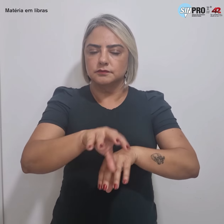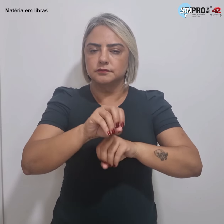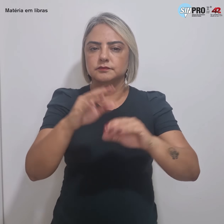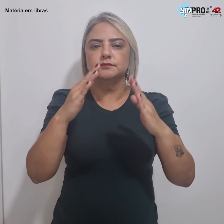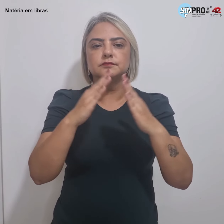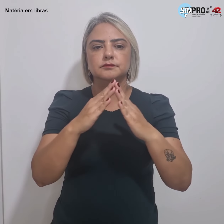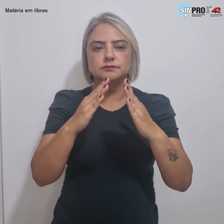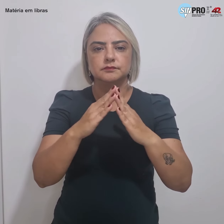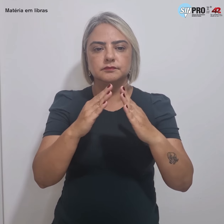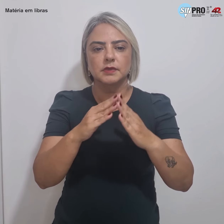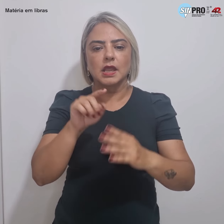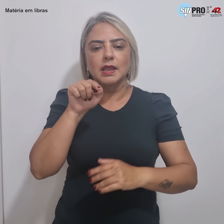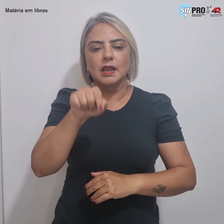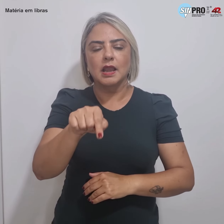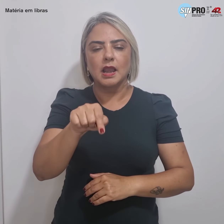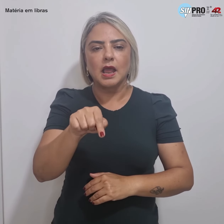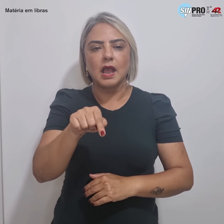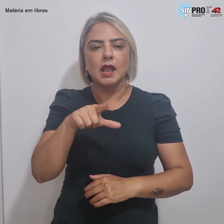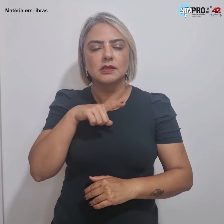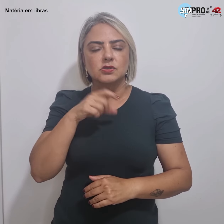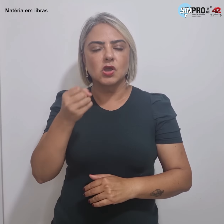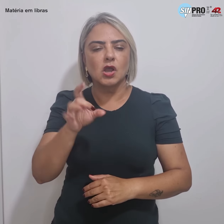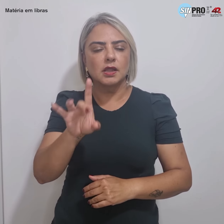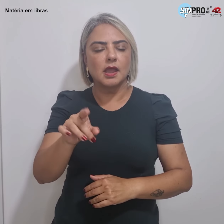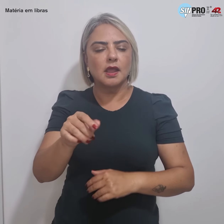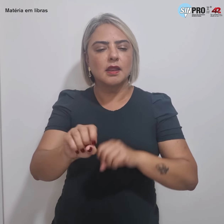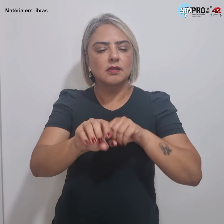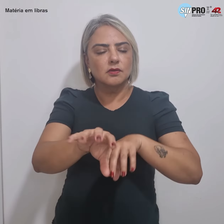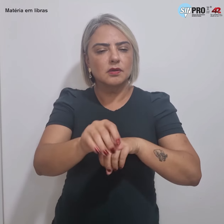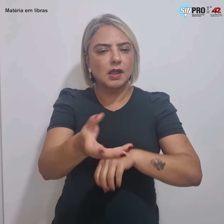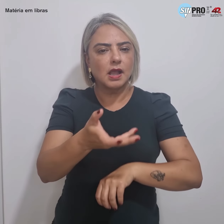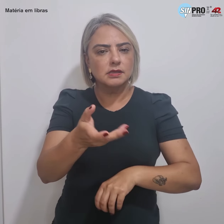que na ponta visam tornar a educação um negócio.